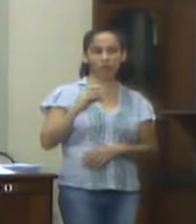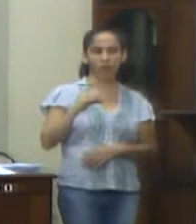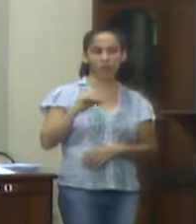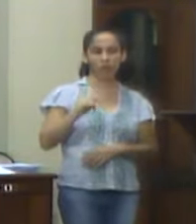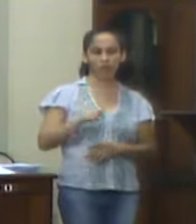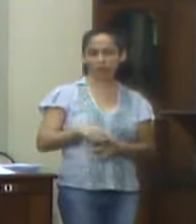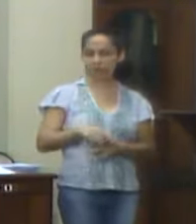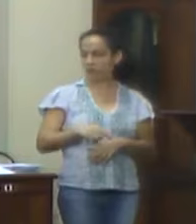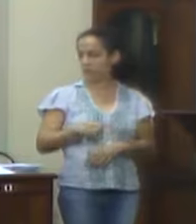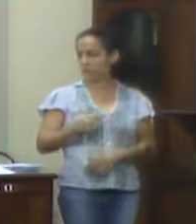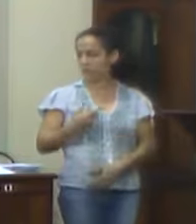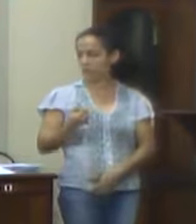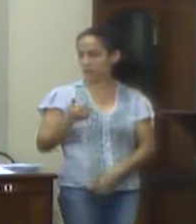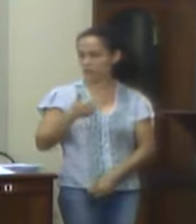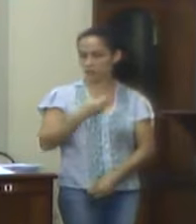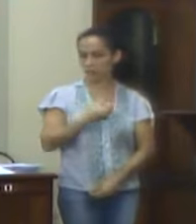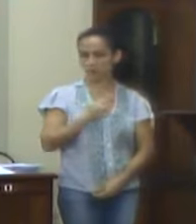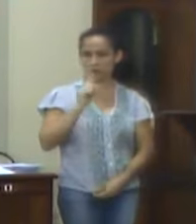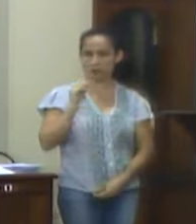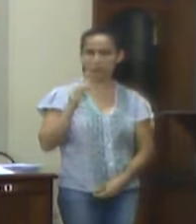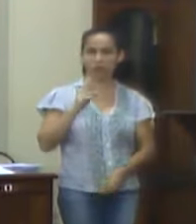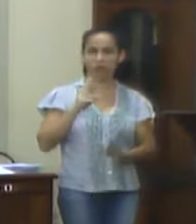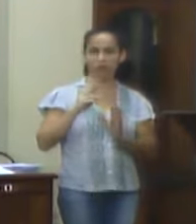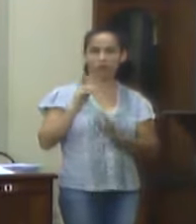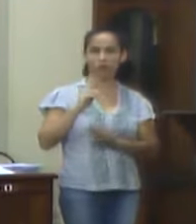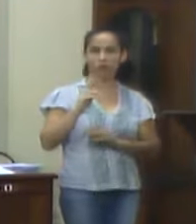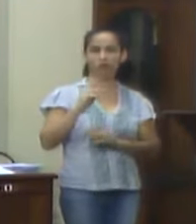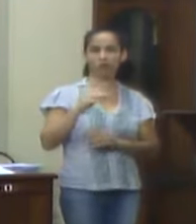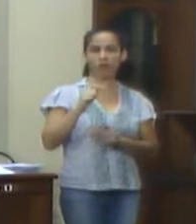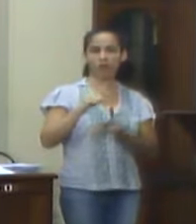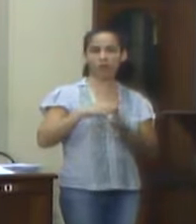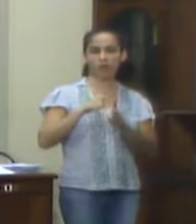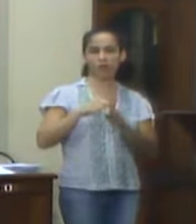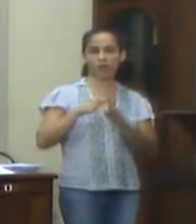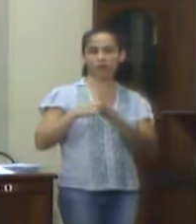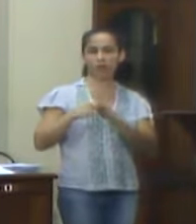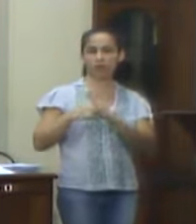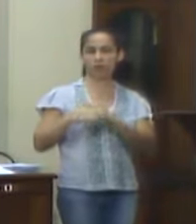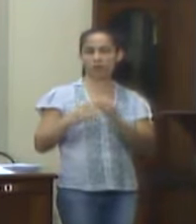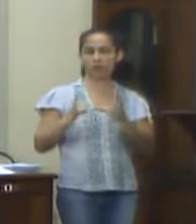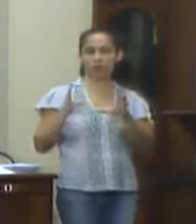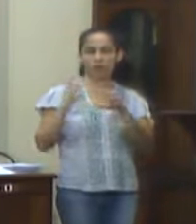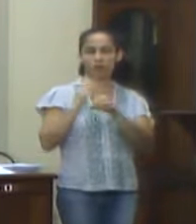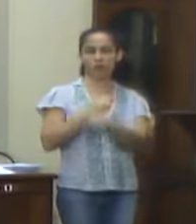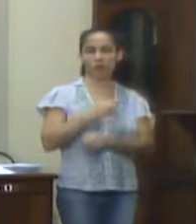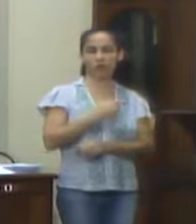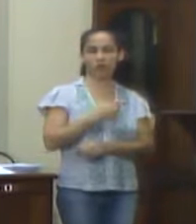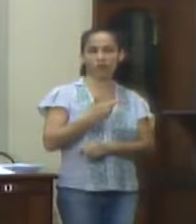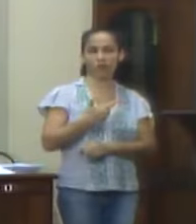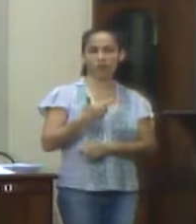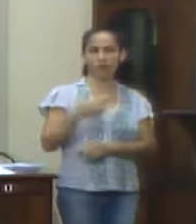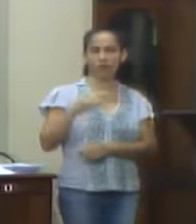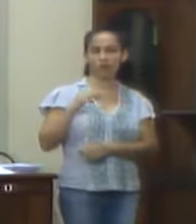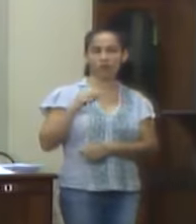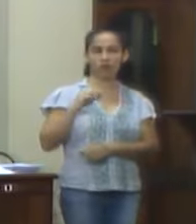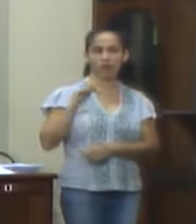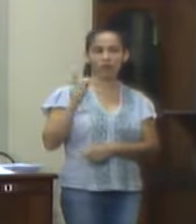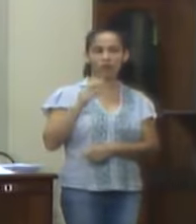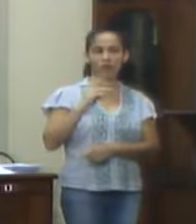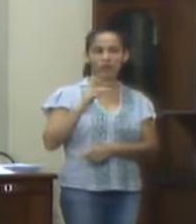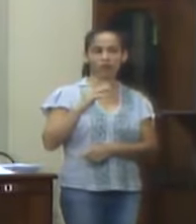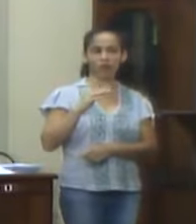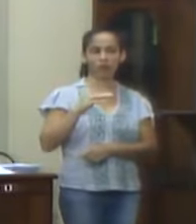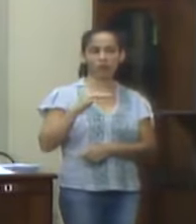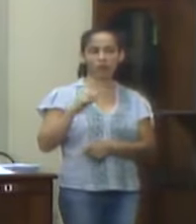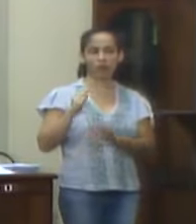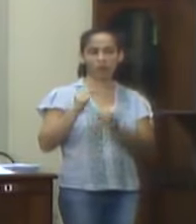Gerais, o valor de R$ mil mensais, totalizando o valor de R 72 mil anuais para